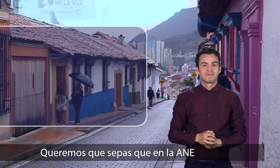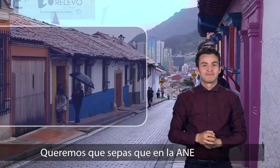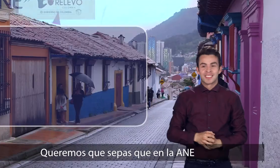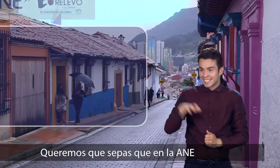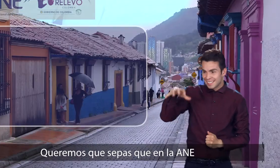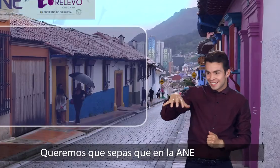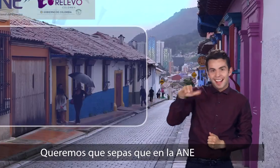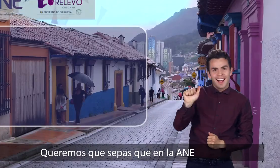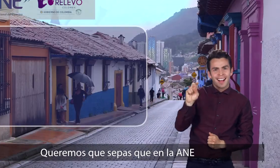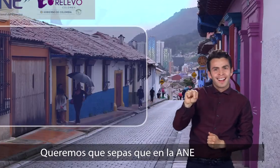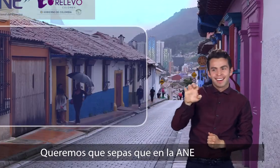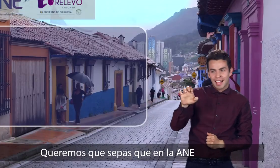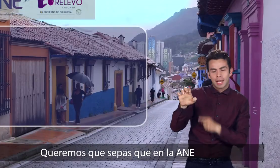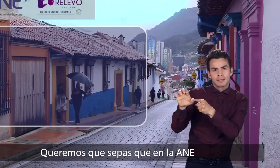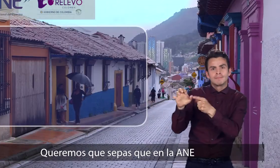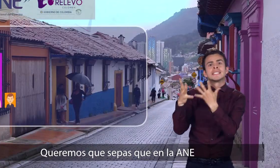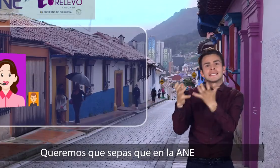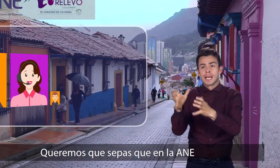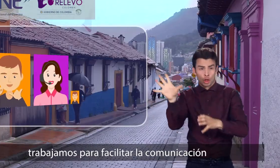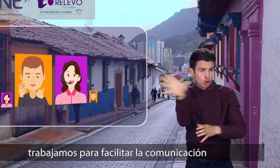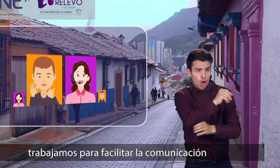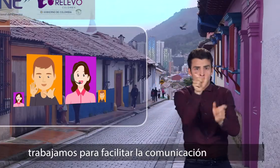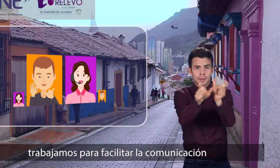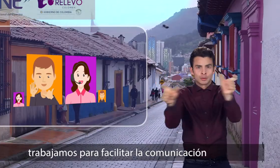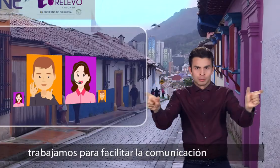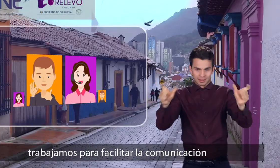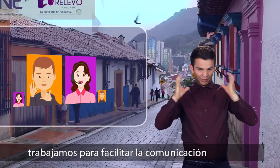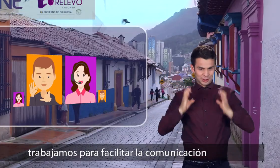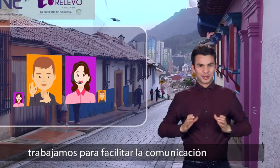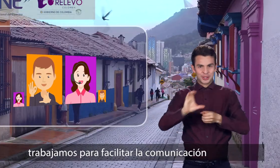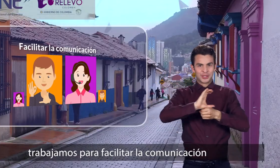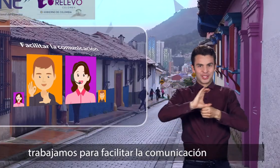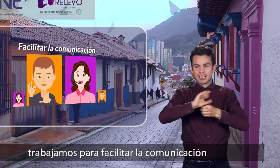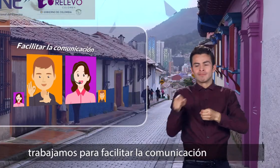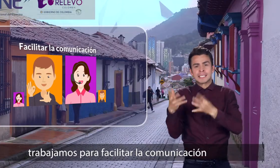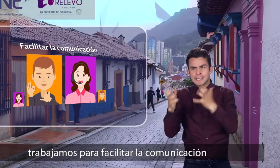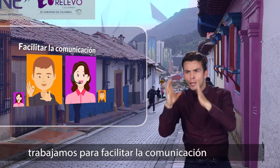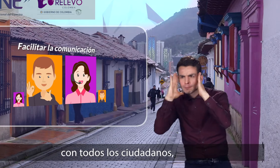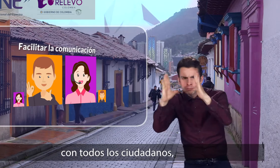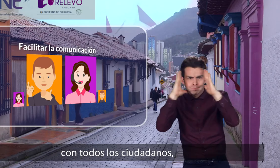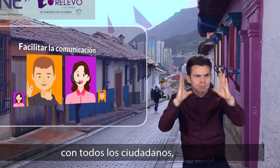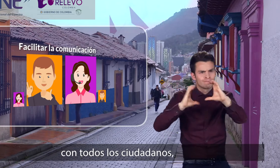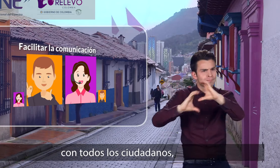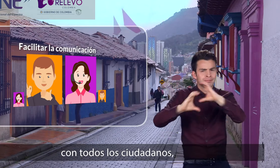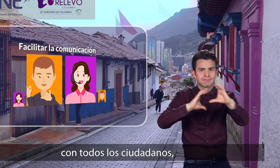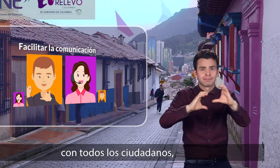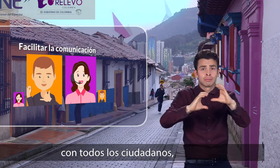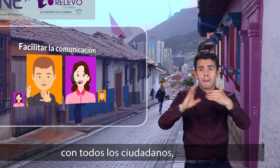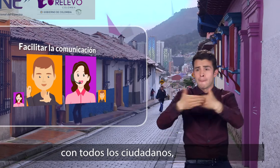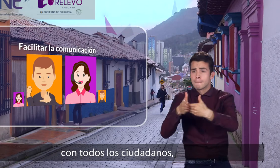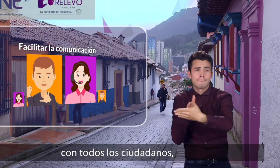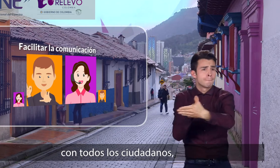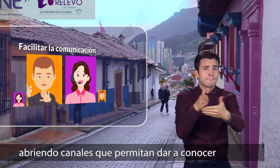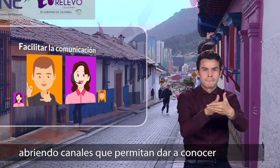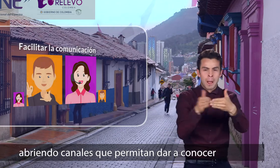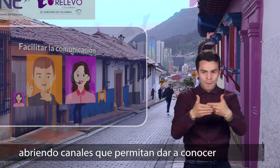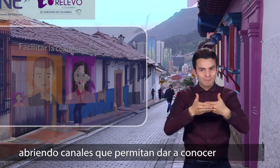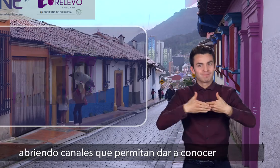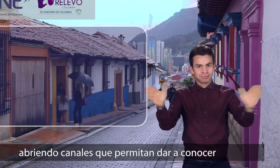Queremos que sepas que en la ANE trabajamos para facilitar la comunicación con todos los ciudadanos, abriendo canales